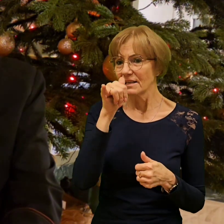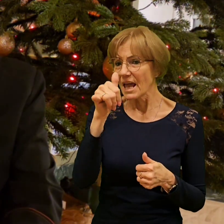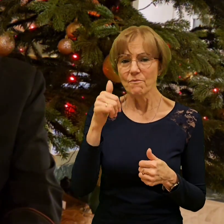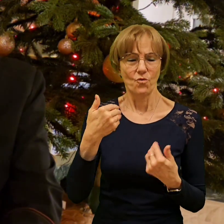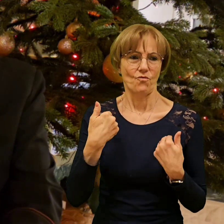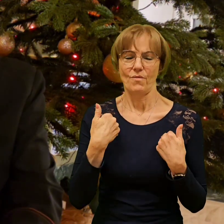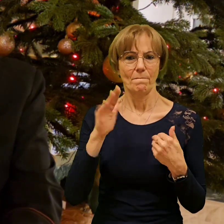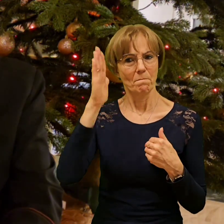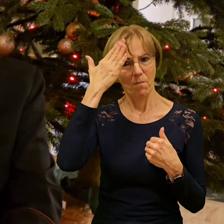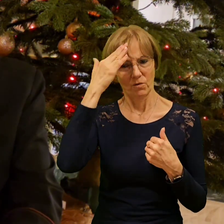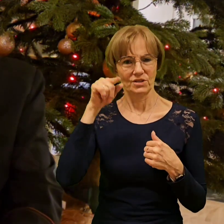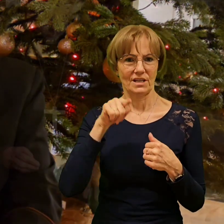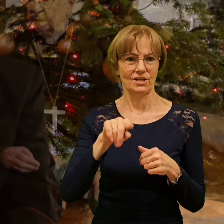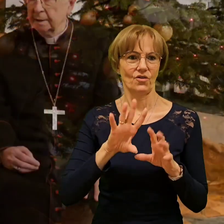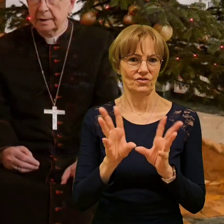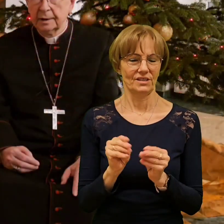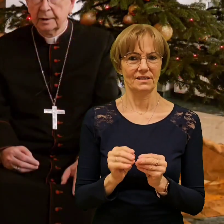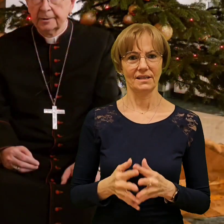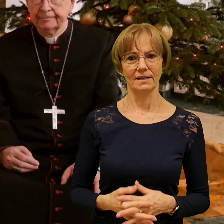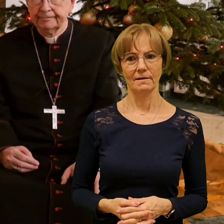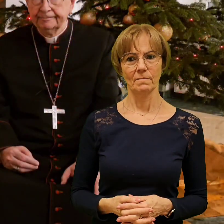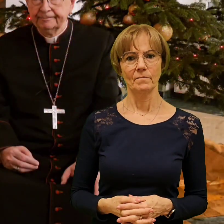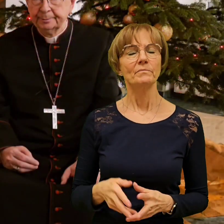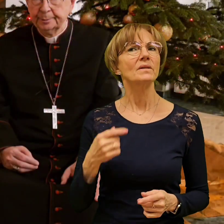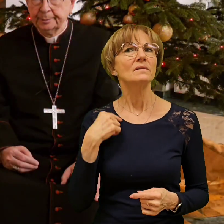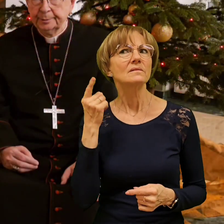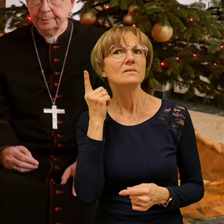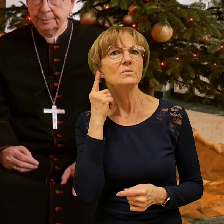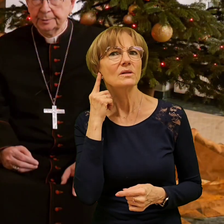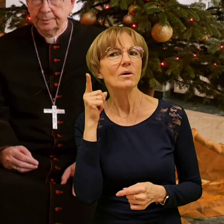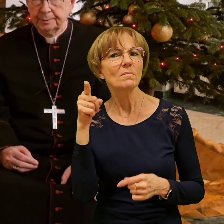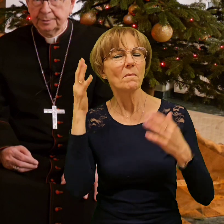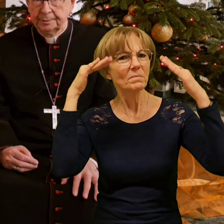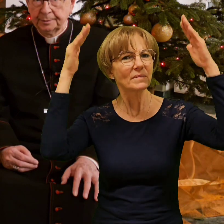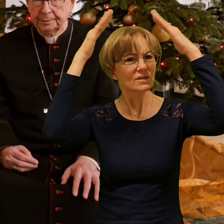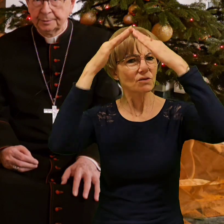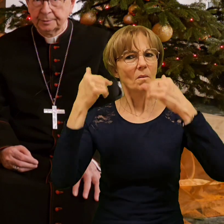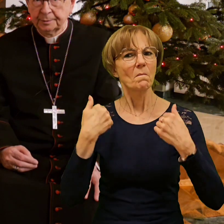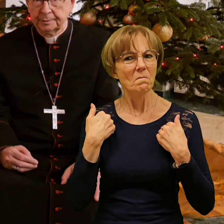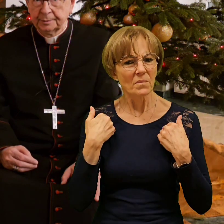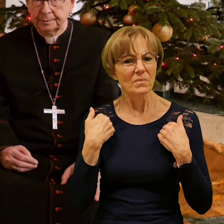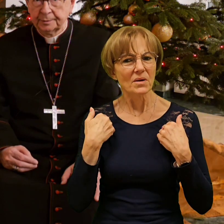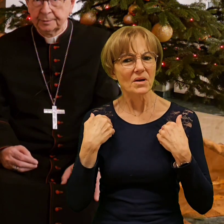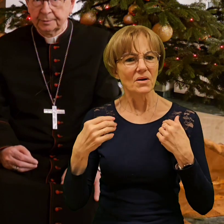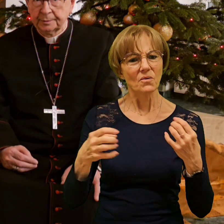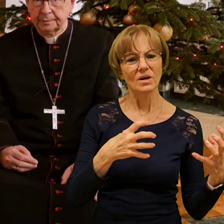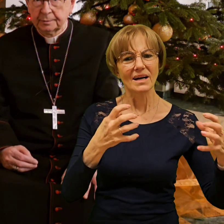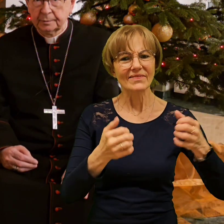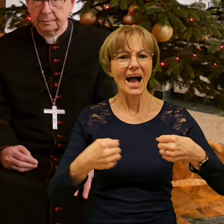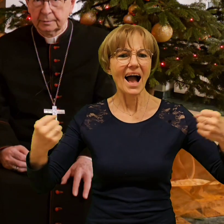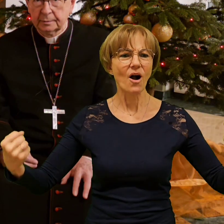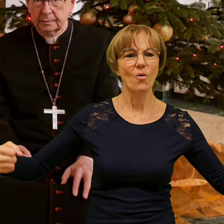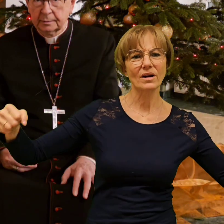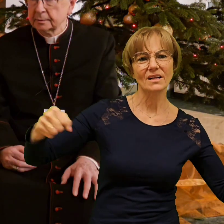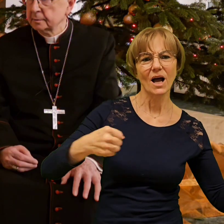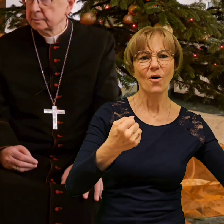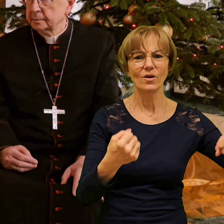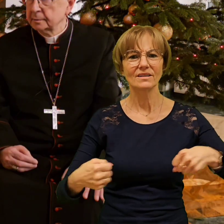właśnie w wyspie. Słyszeliśmy, że księderz arcybiskup grawał na akordełach. Czy zdarzyło się klinać